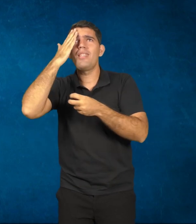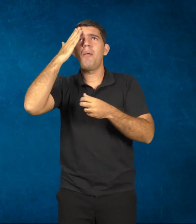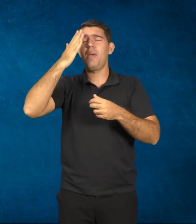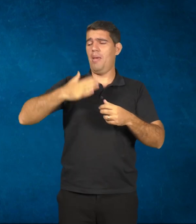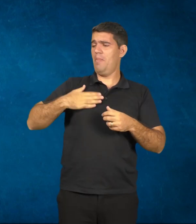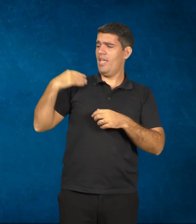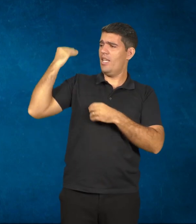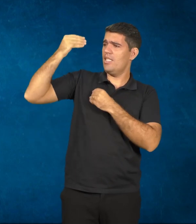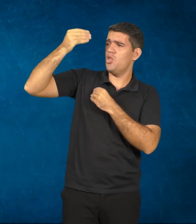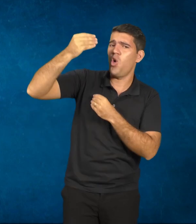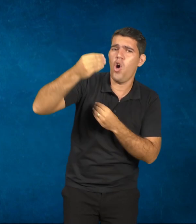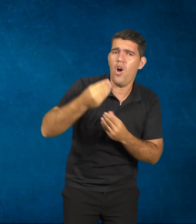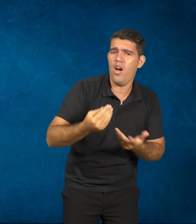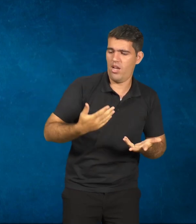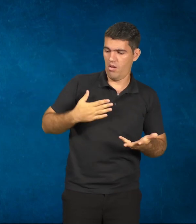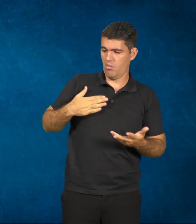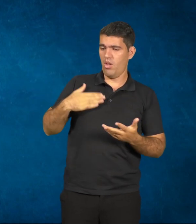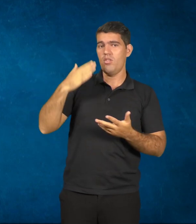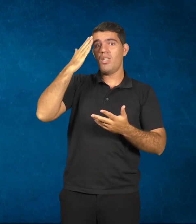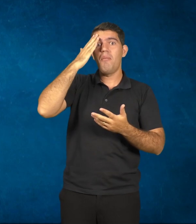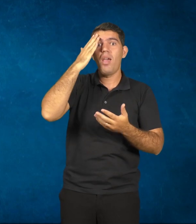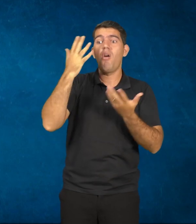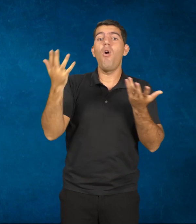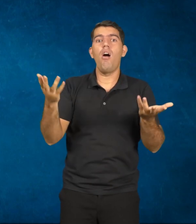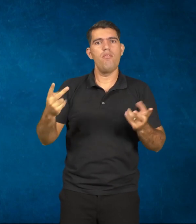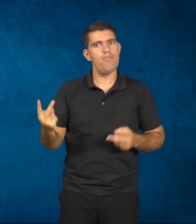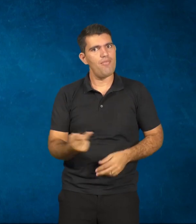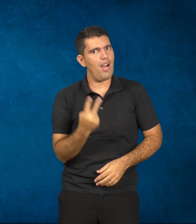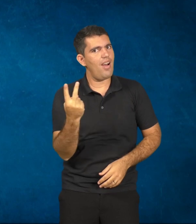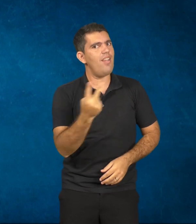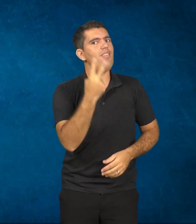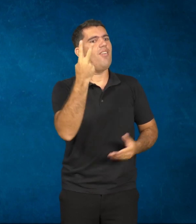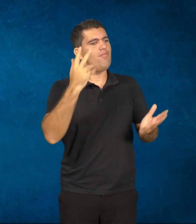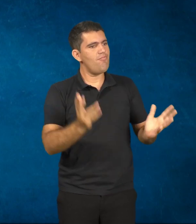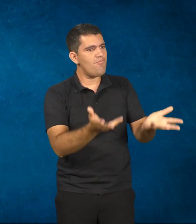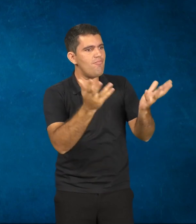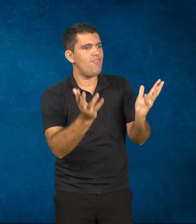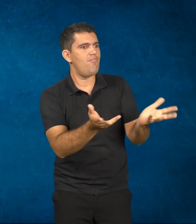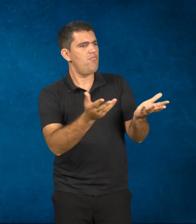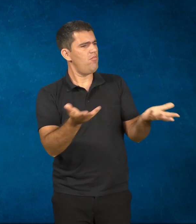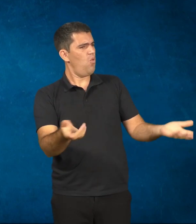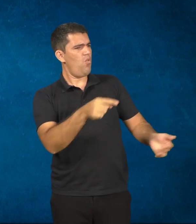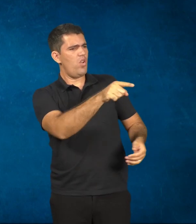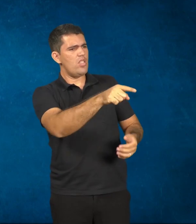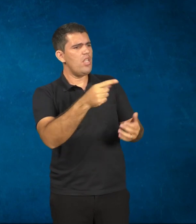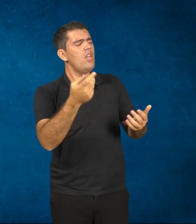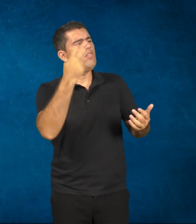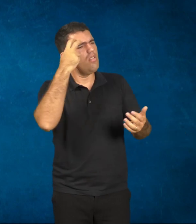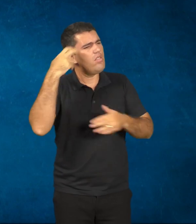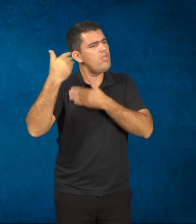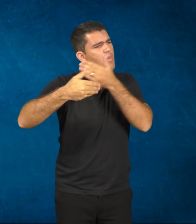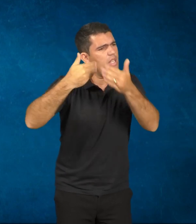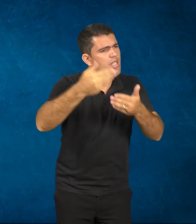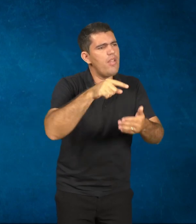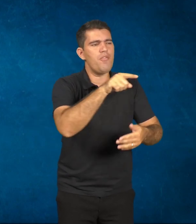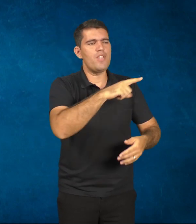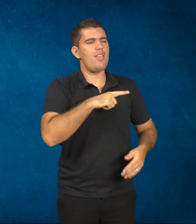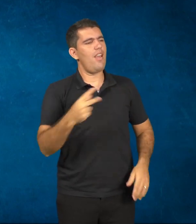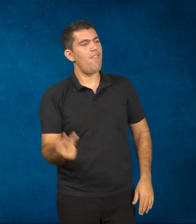história. Então, valorizar esse conhecimento que o professor tem, valorizar o movimento